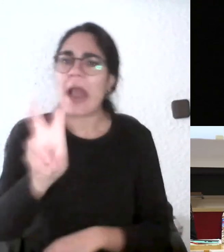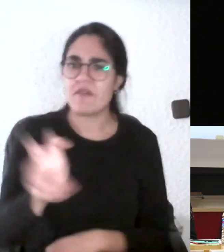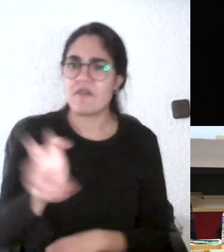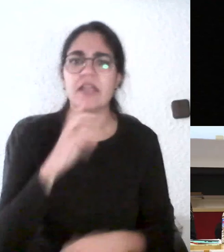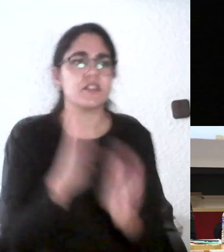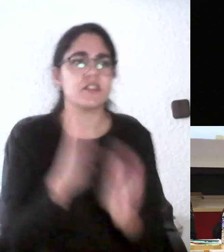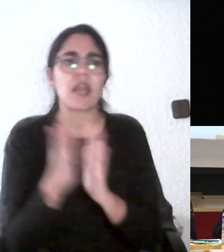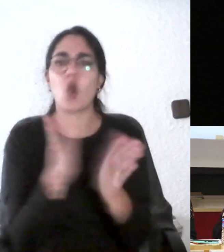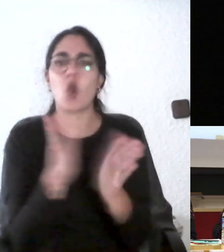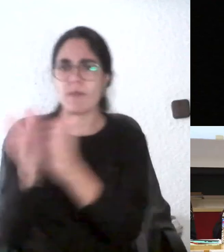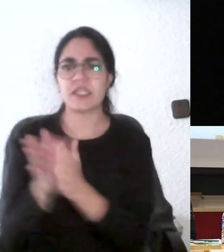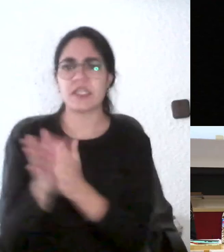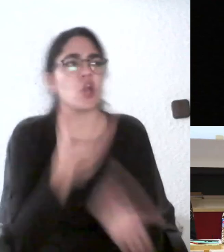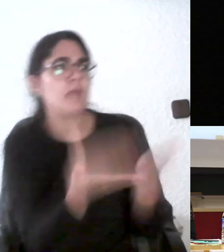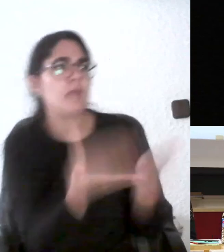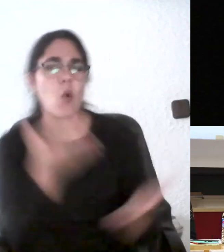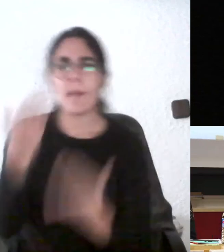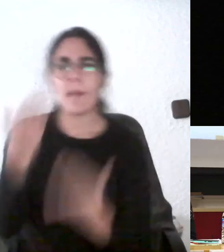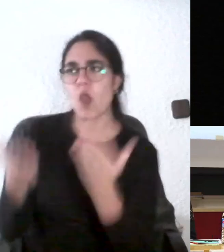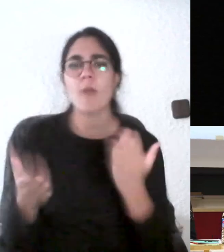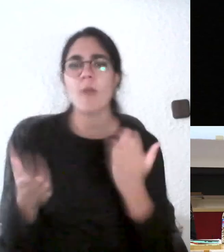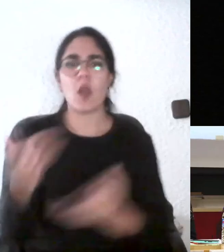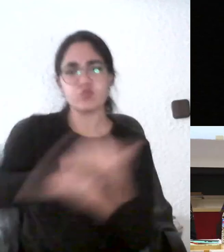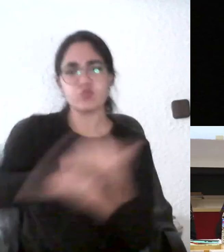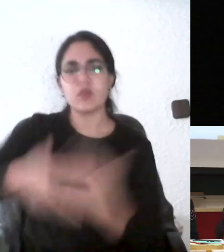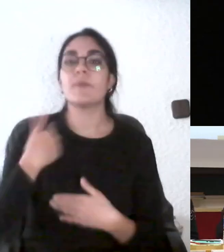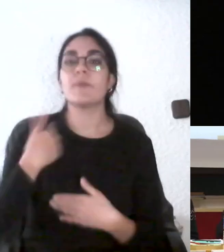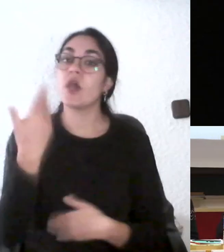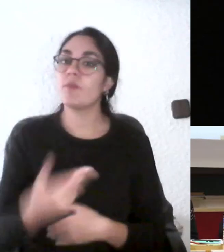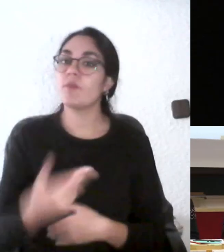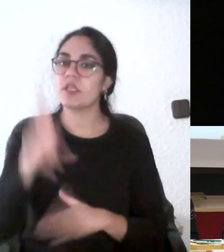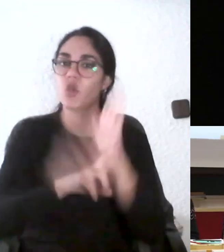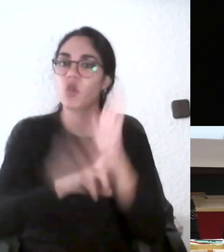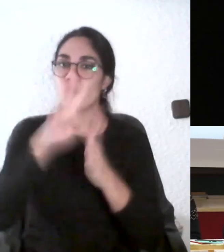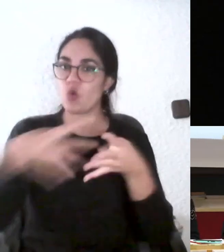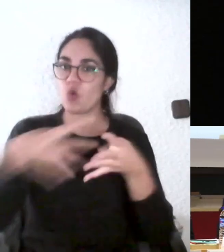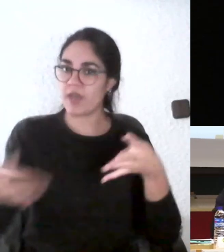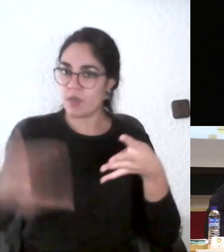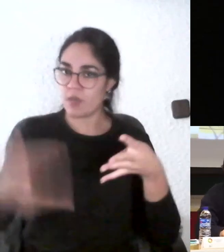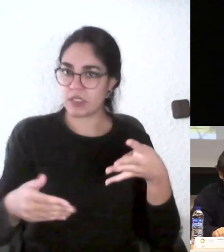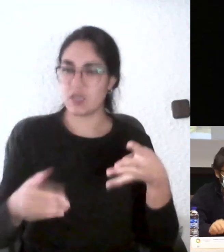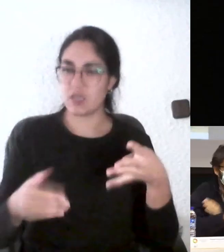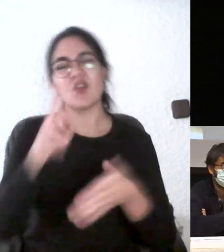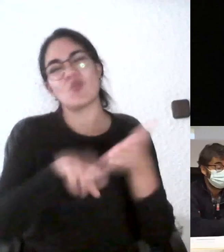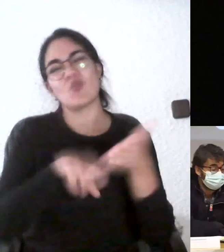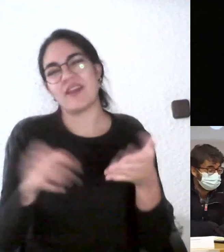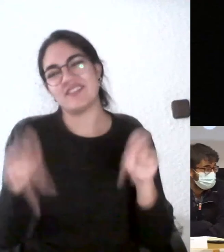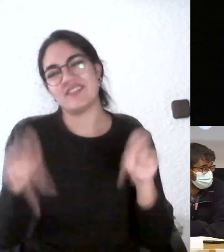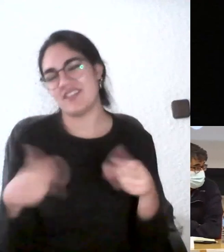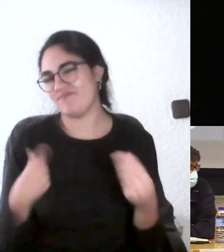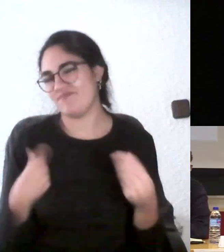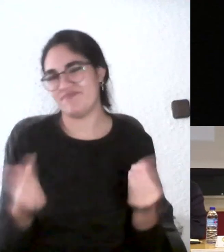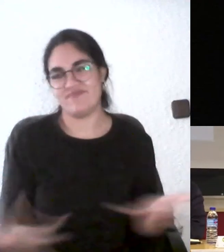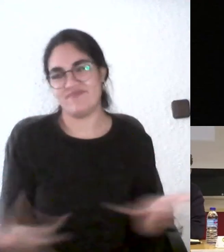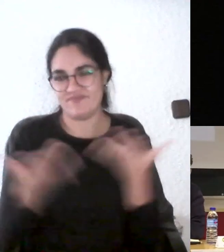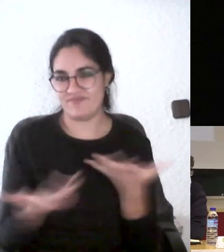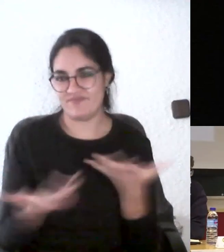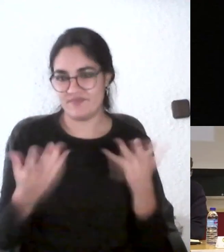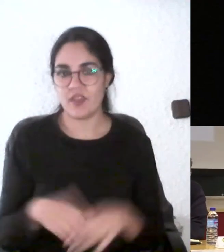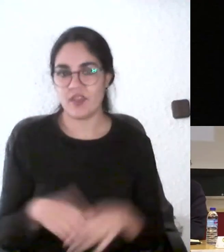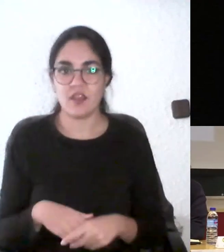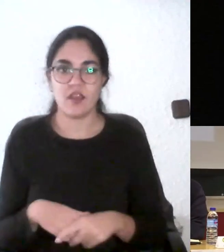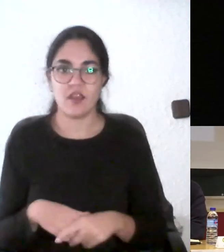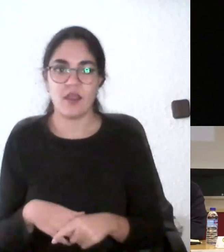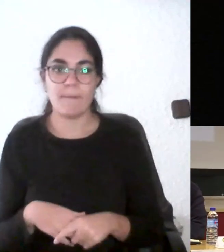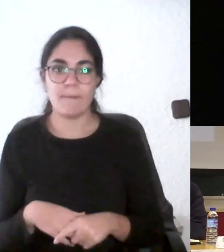no funciona con rúbrica estoy totalmente de acuerdo con rúbrica siempre esta pregunta como veis será un poco de